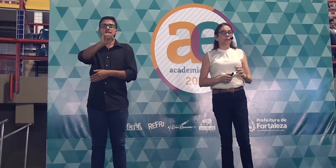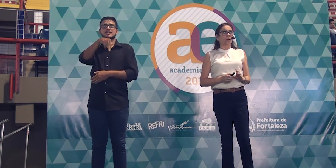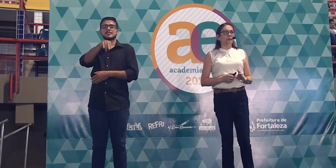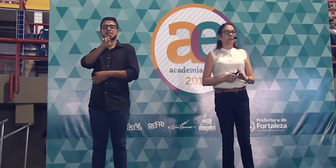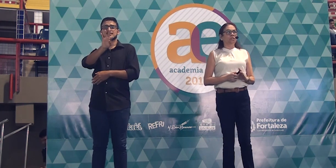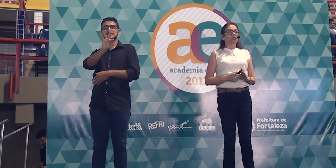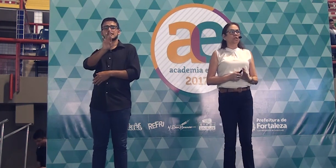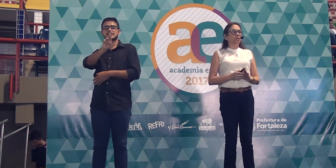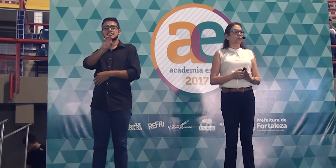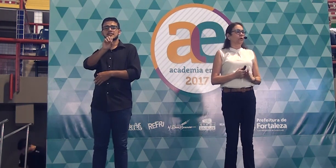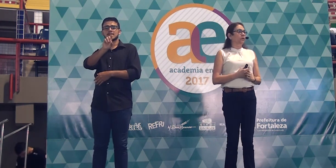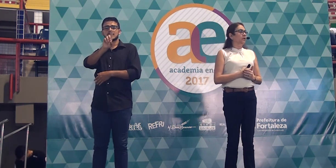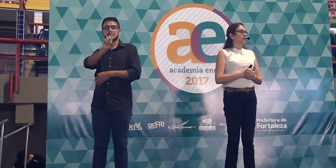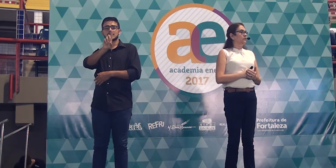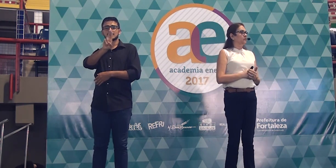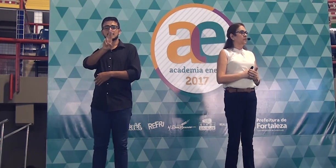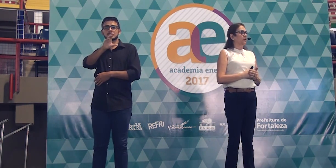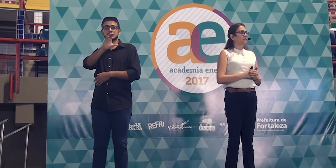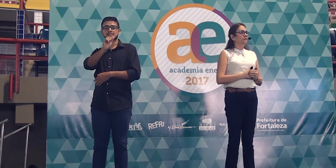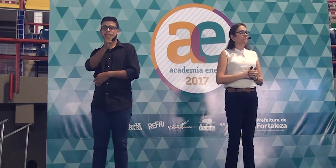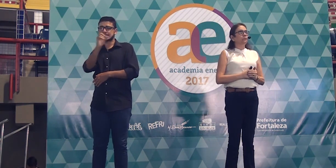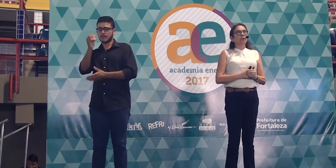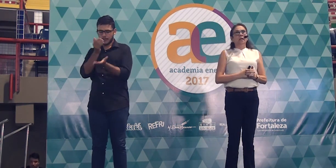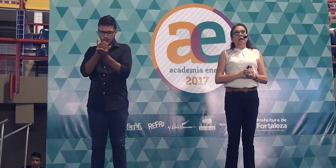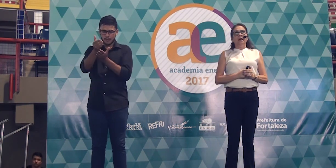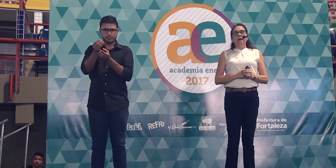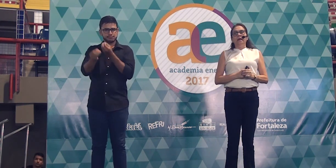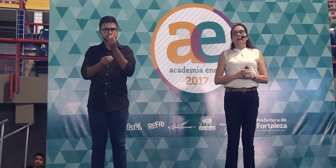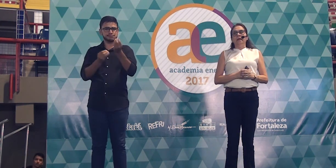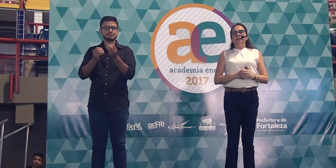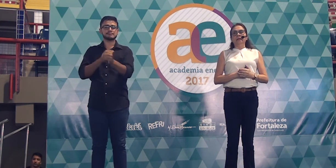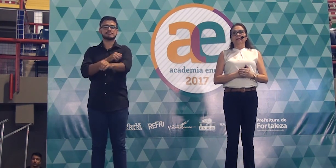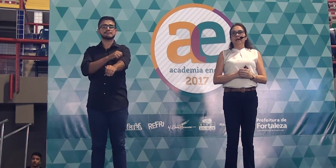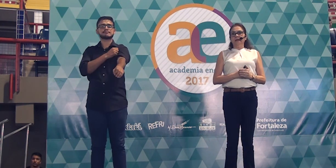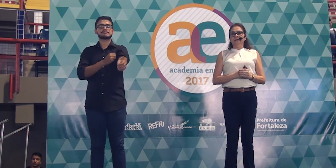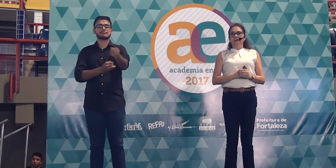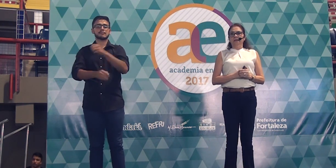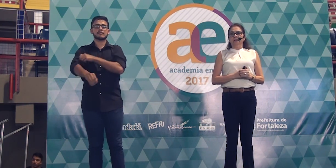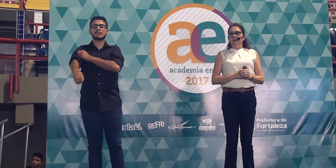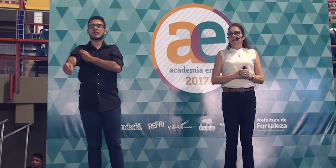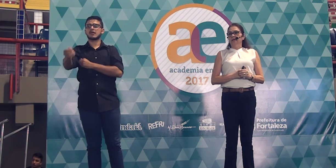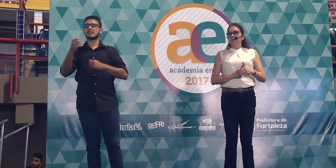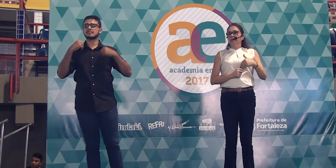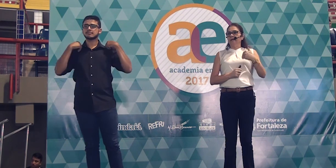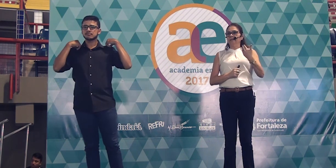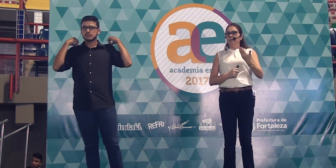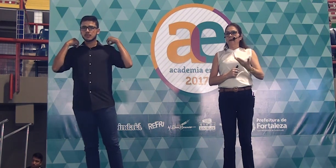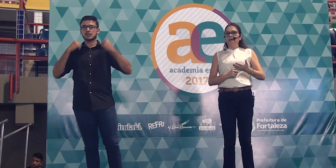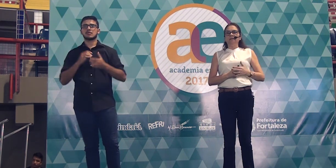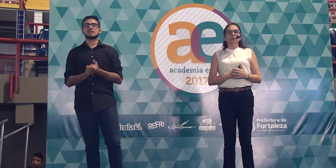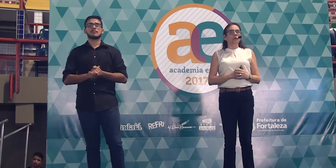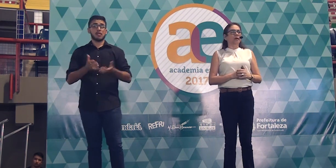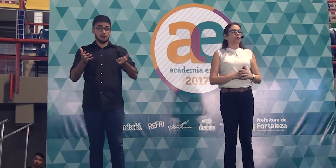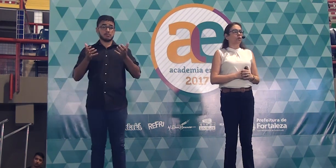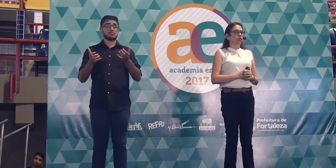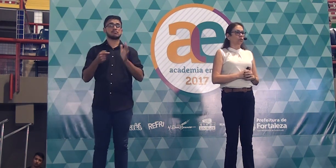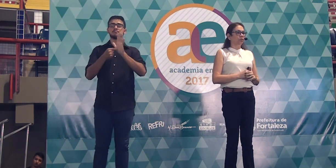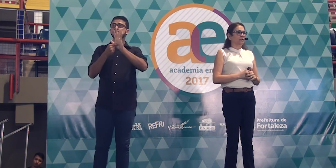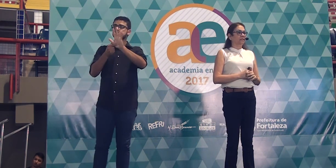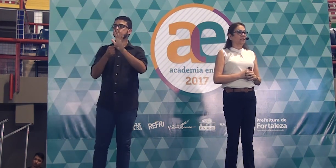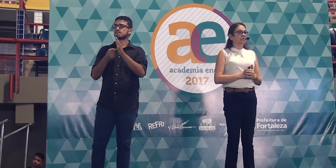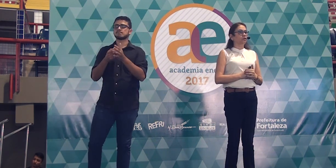conteúdo propriamente dito, eu queria que vocês entendessem e já recebessem um